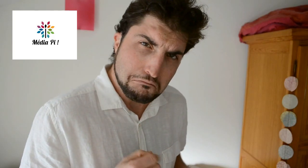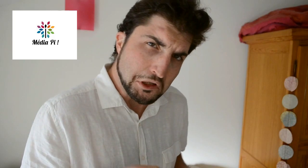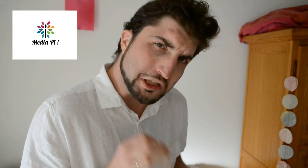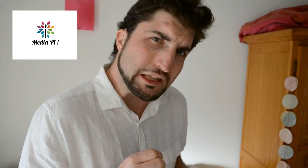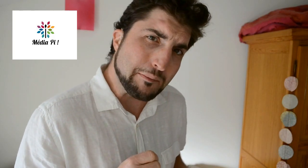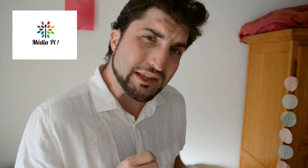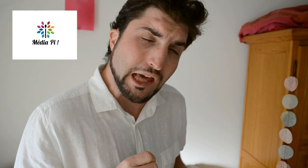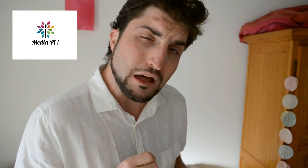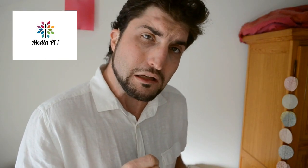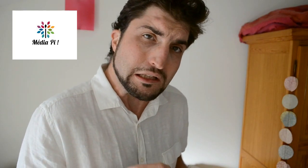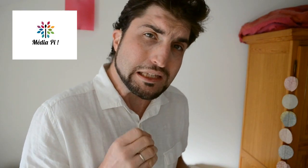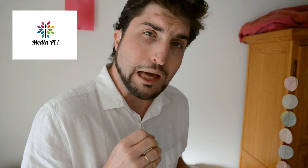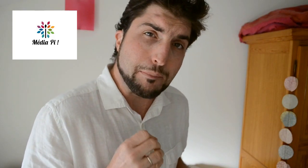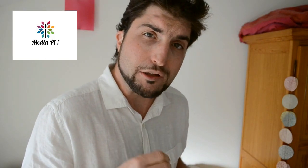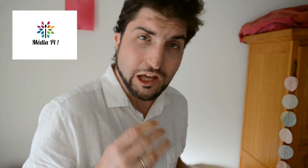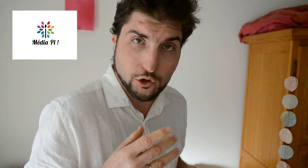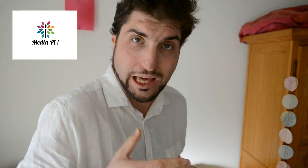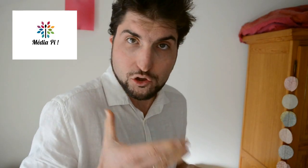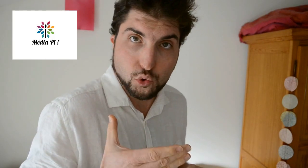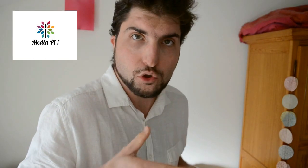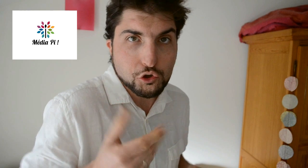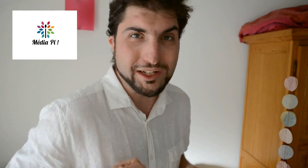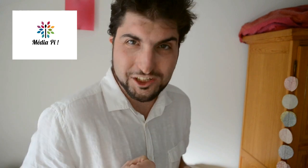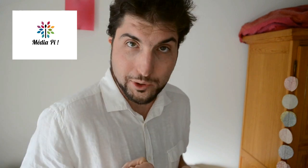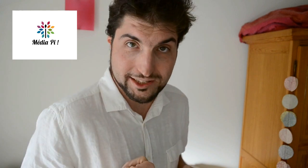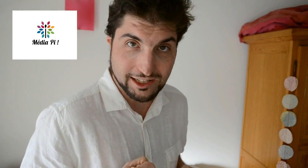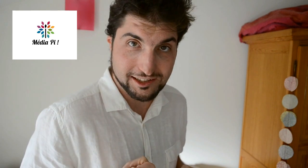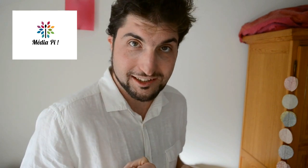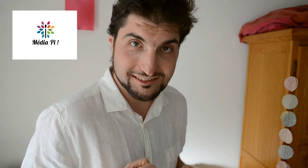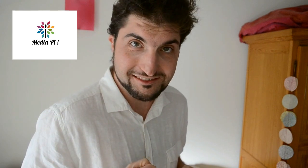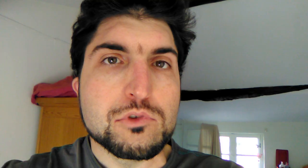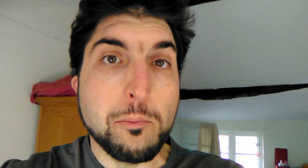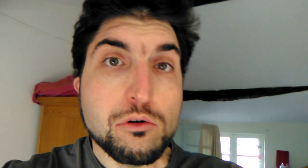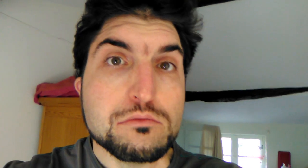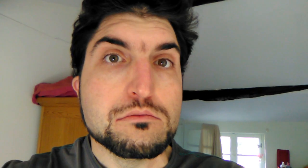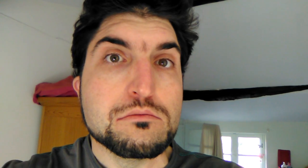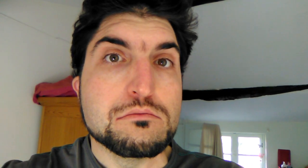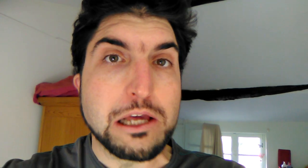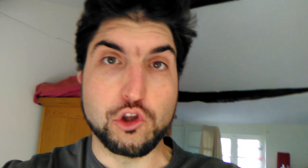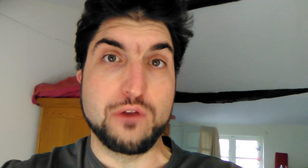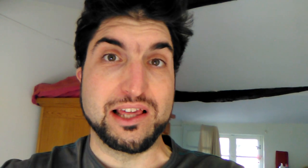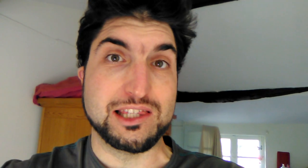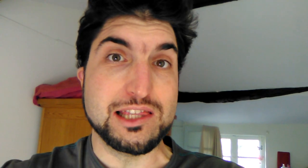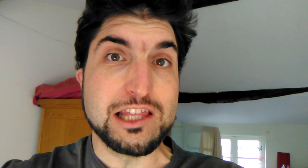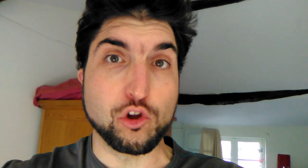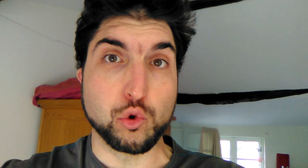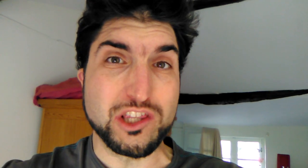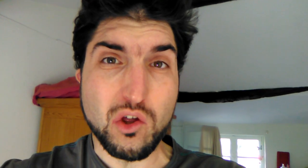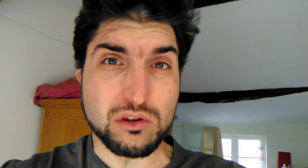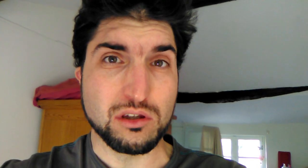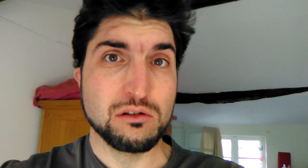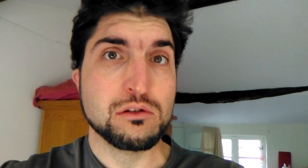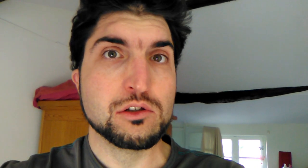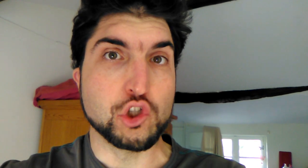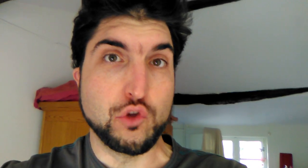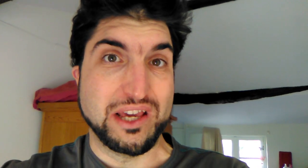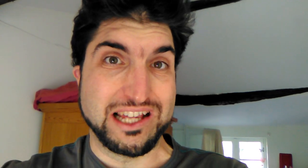c'est un média qui apporte un regard sourd sur l'actualité. Comment ? Je ne vais pas signer dans tous les sens, je ne viens rien